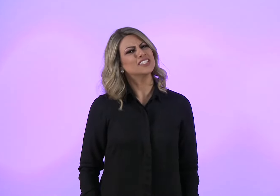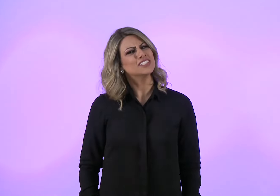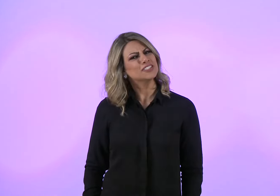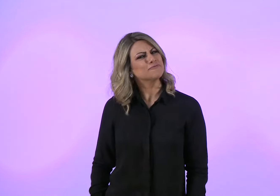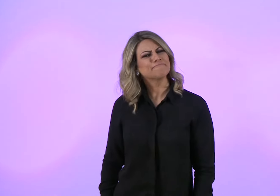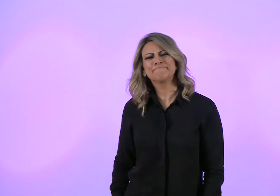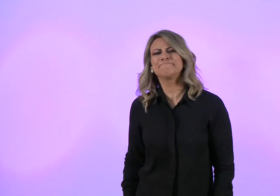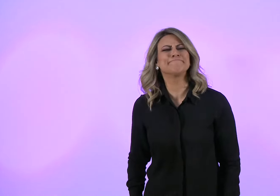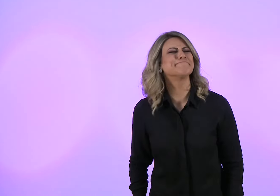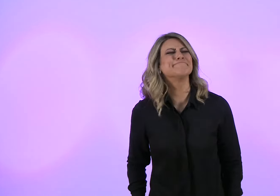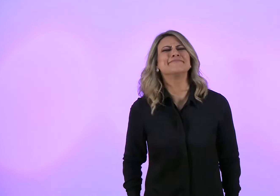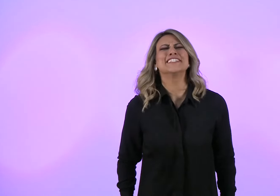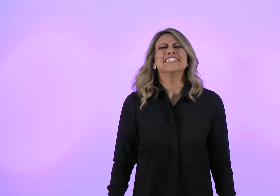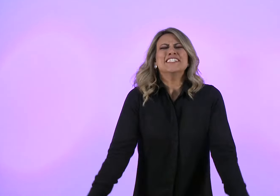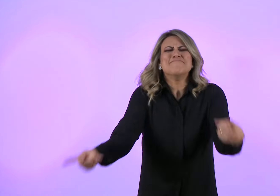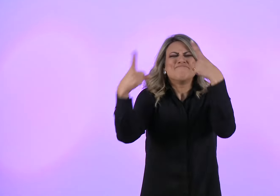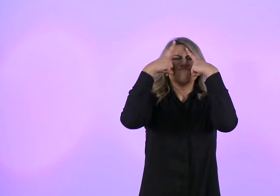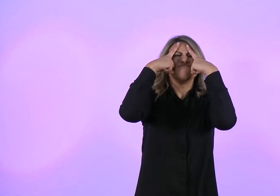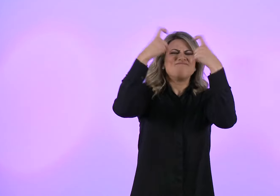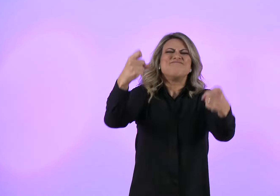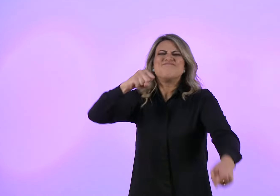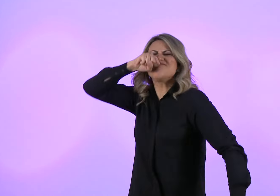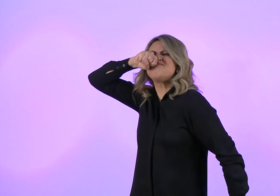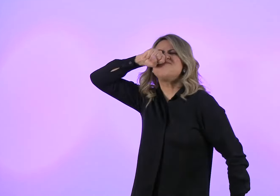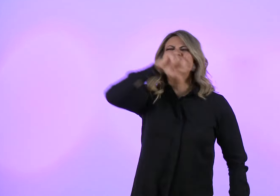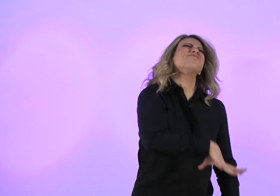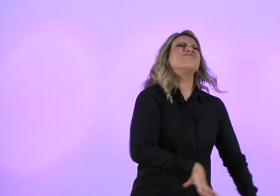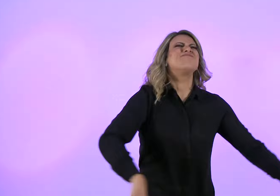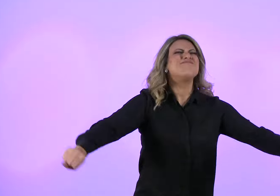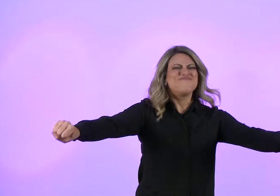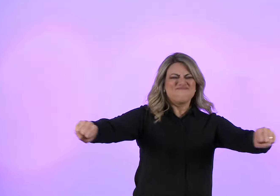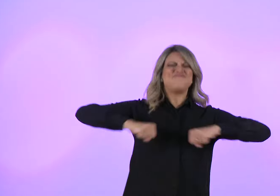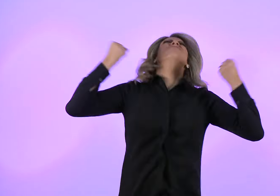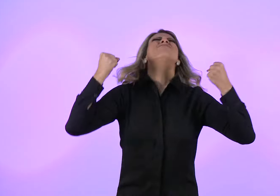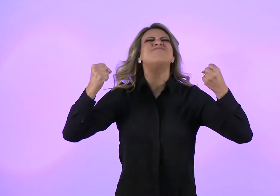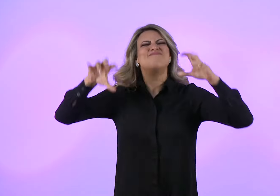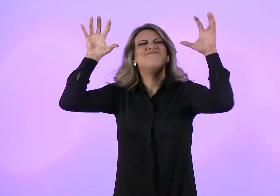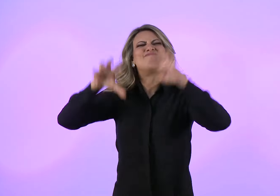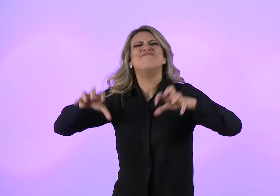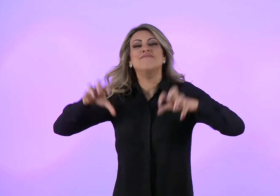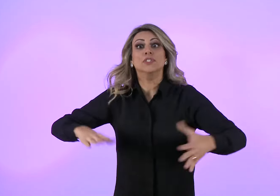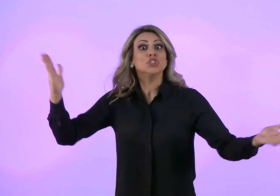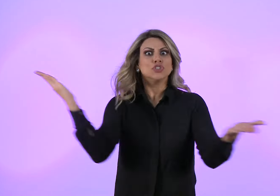Chega de violência e opressão